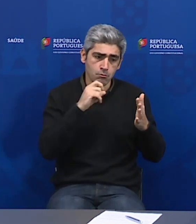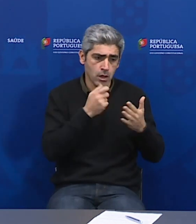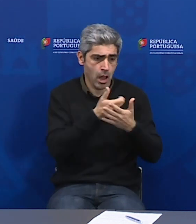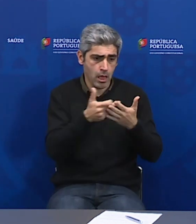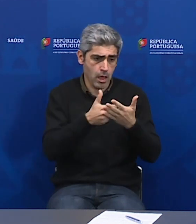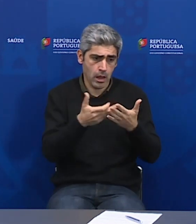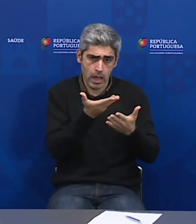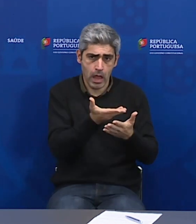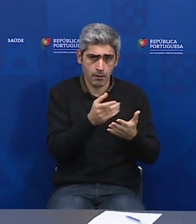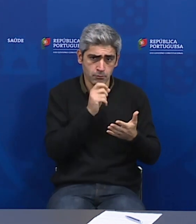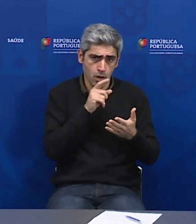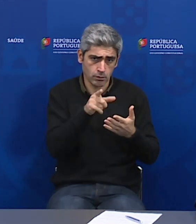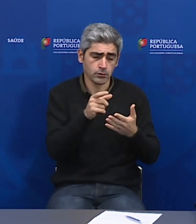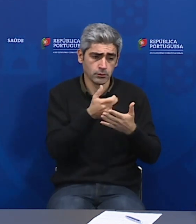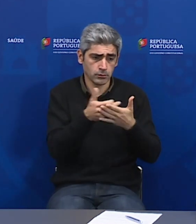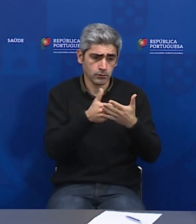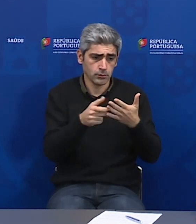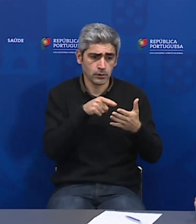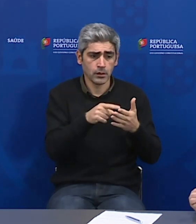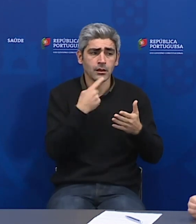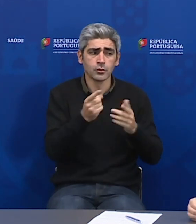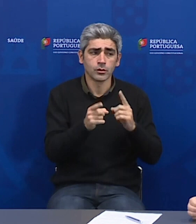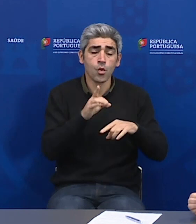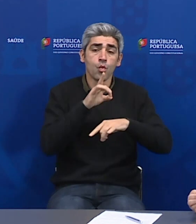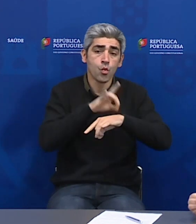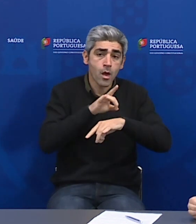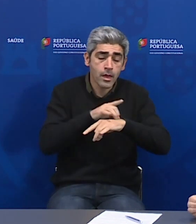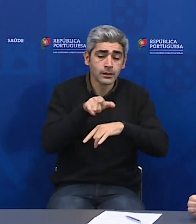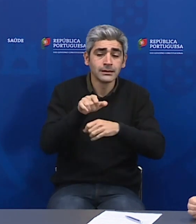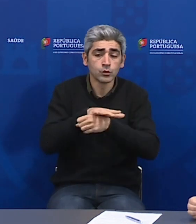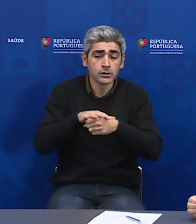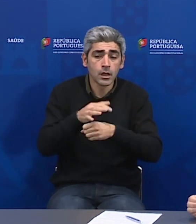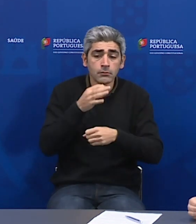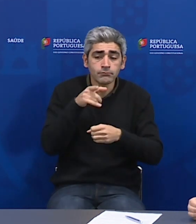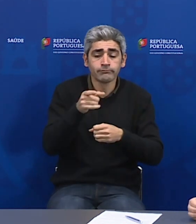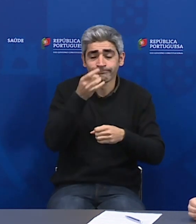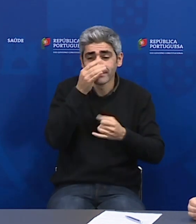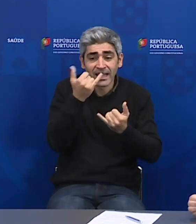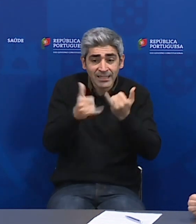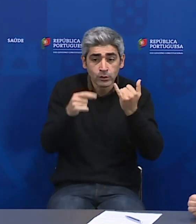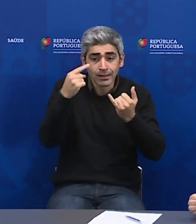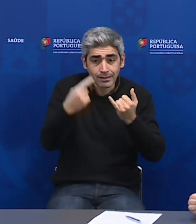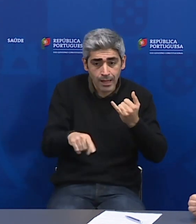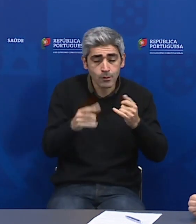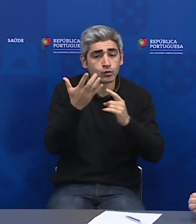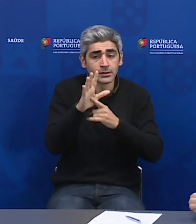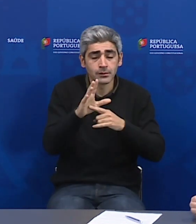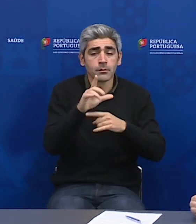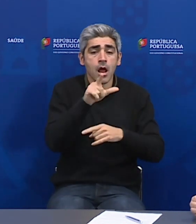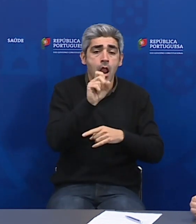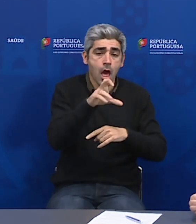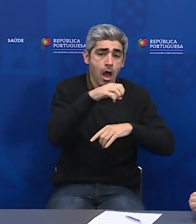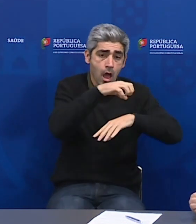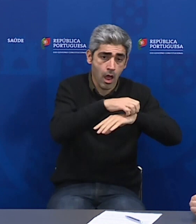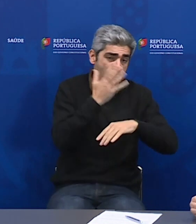-vos para dizer hipcisverbis o que diz a norma, doentes em situação de maior vulnerabilidade, tais como residência em